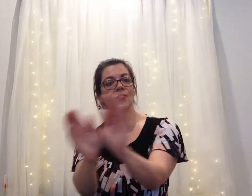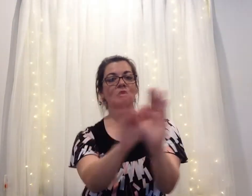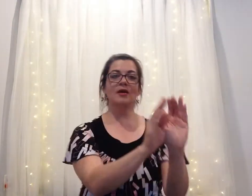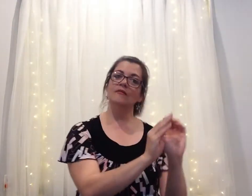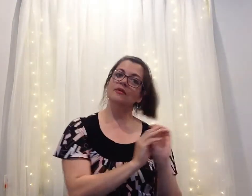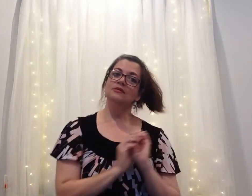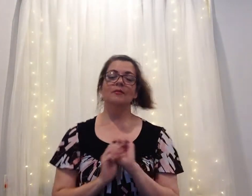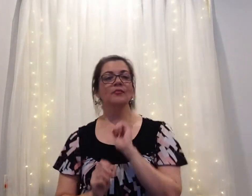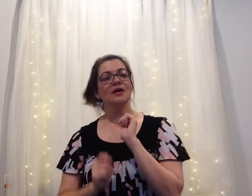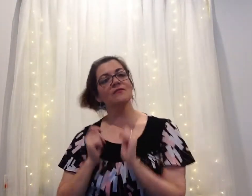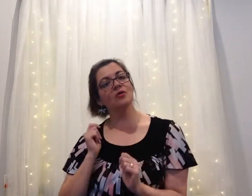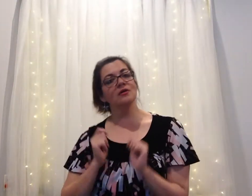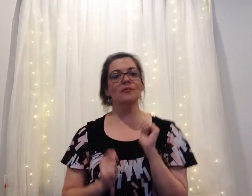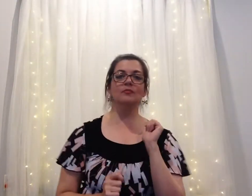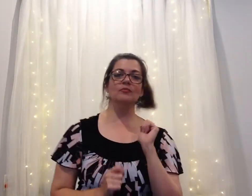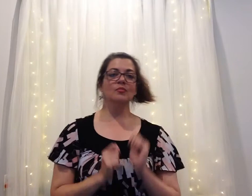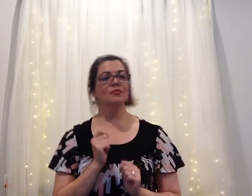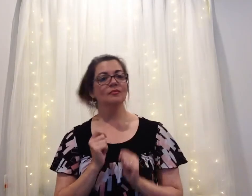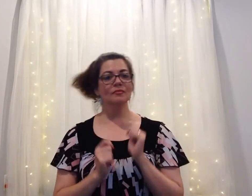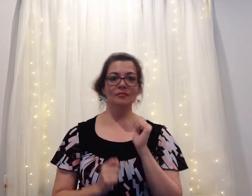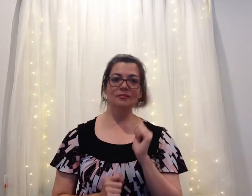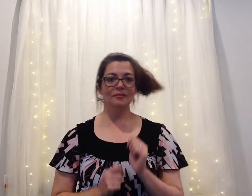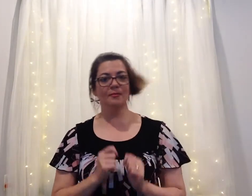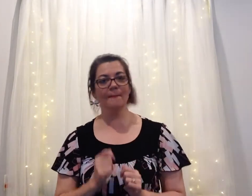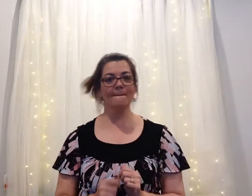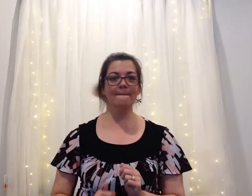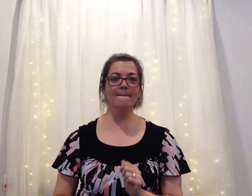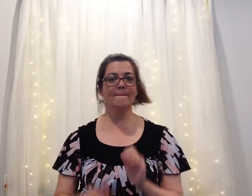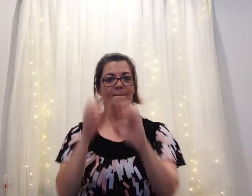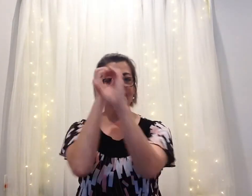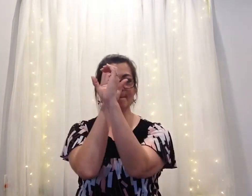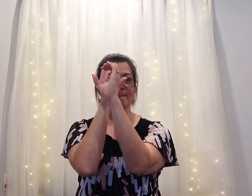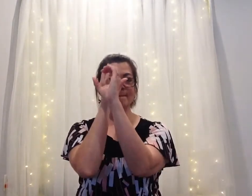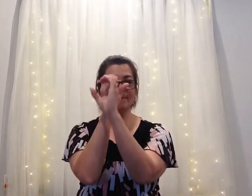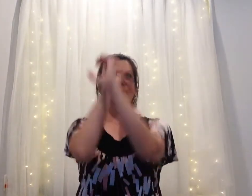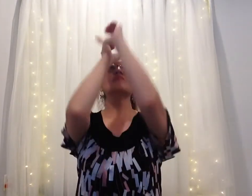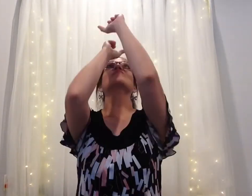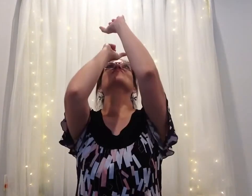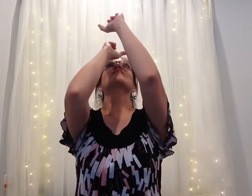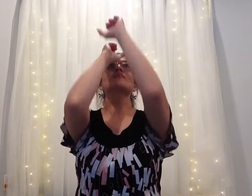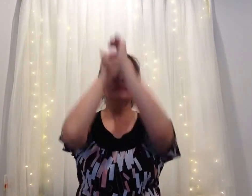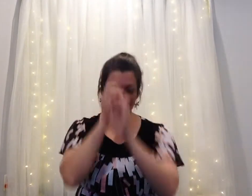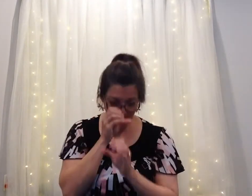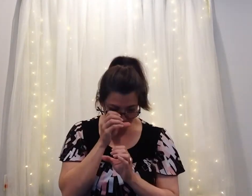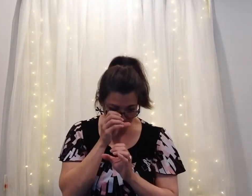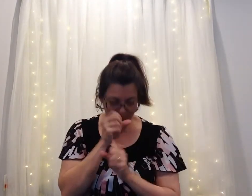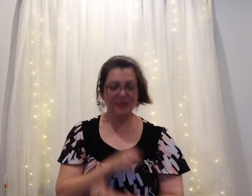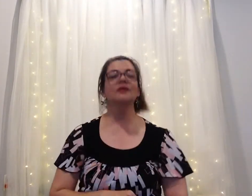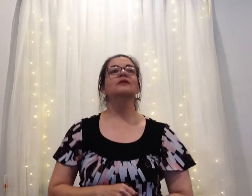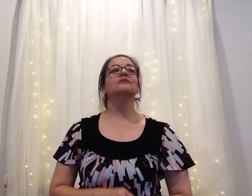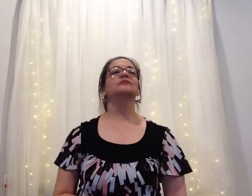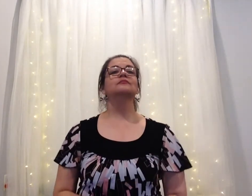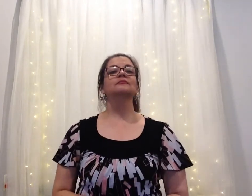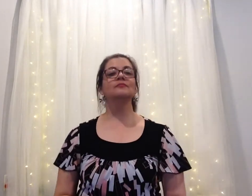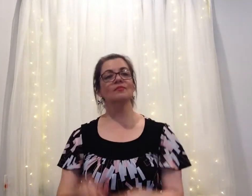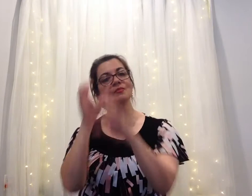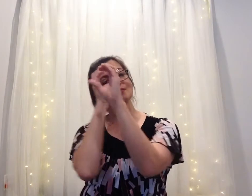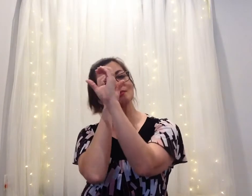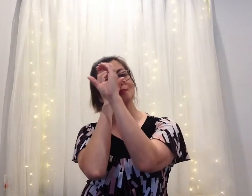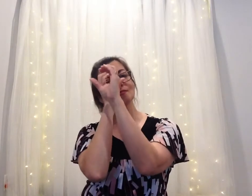mueve y siempre voy a bailar. Y con mi telescopio miro arriba y abajo, y con mi telescopio